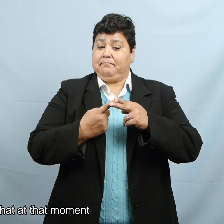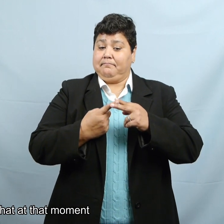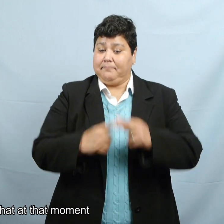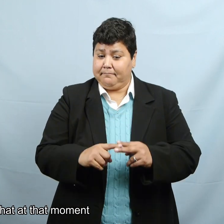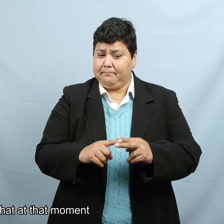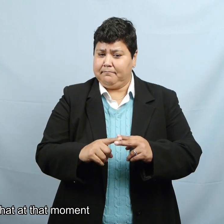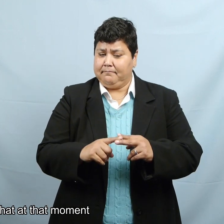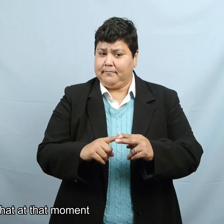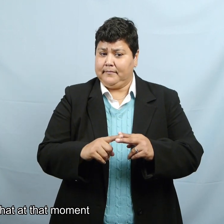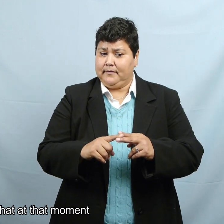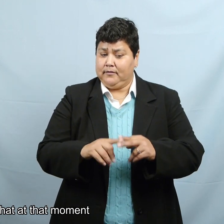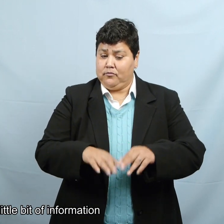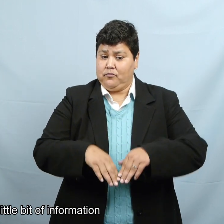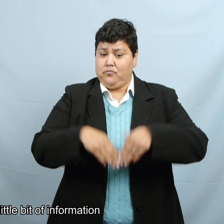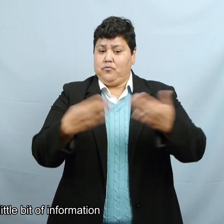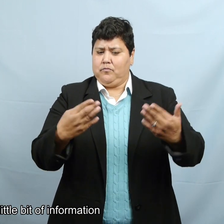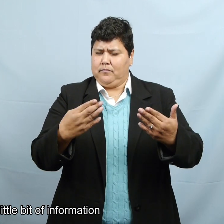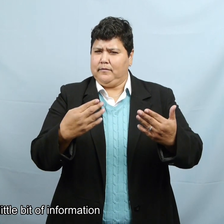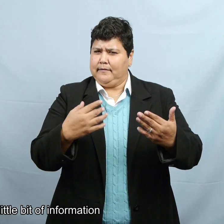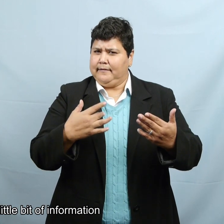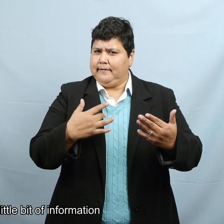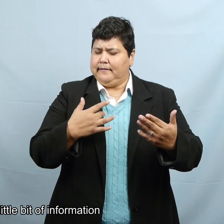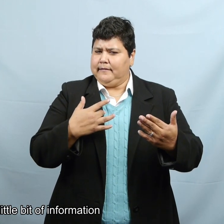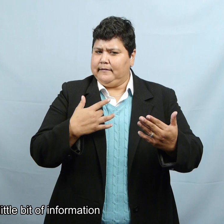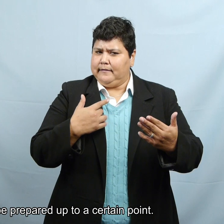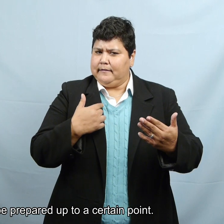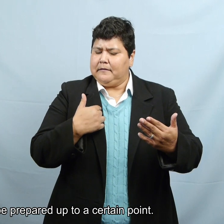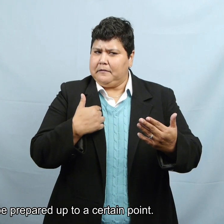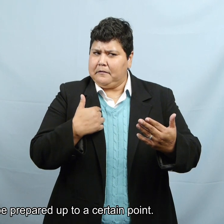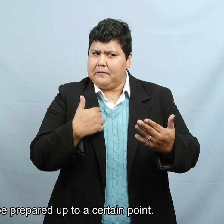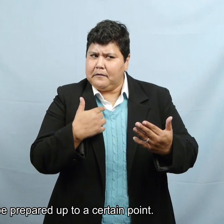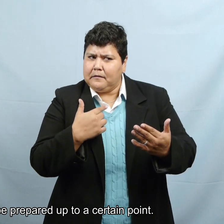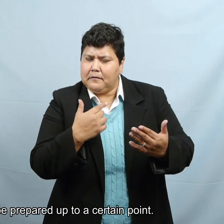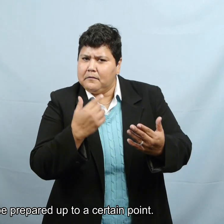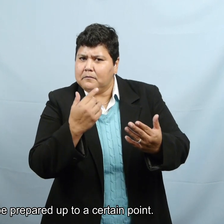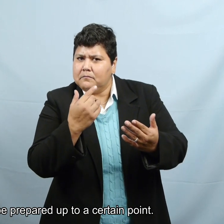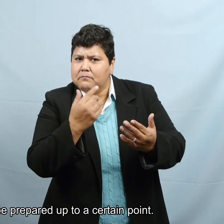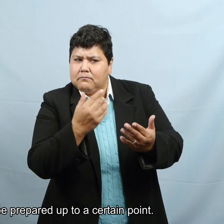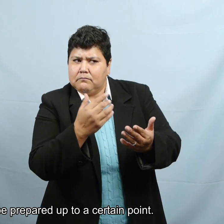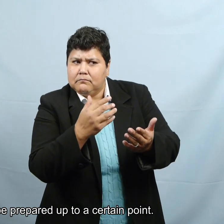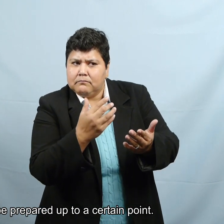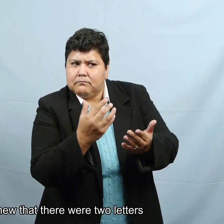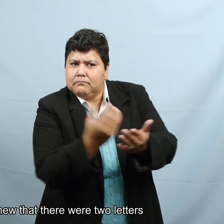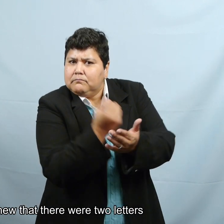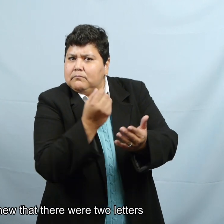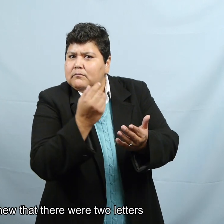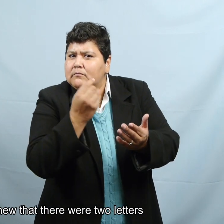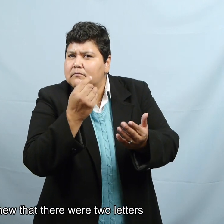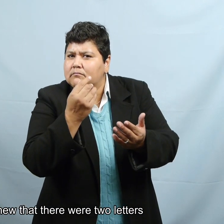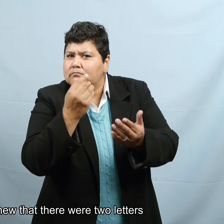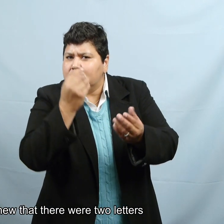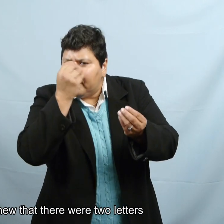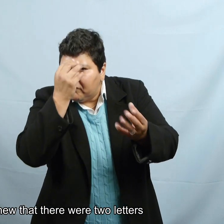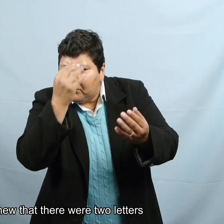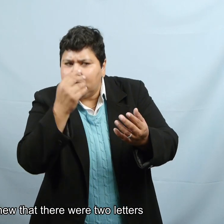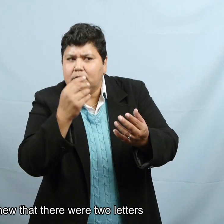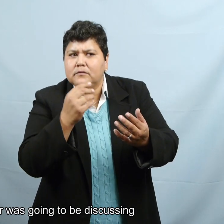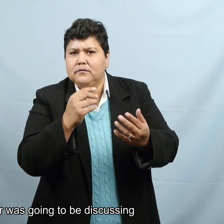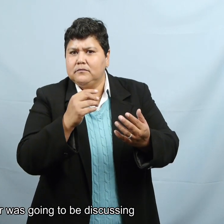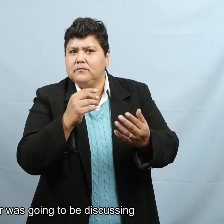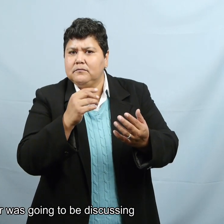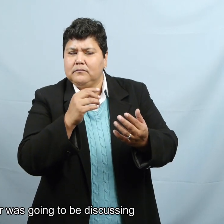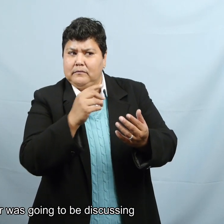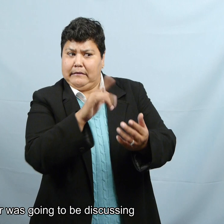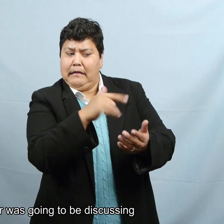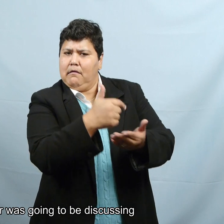tenía en ese momento un poco de información que me ayudó a estar hasta cierto punto preparado. Por ejemplo, sí sabía que habían dos cartas que